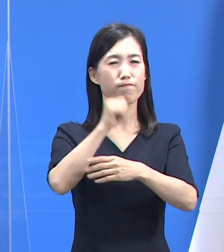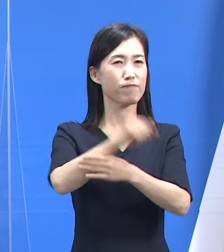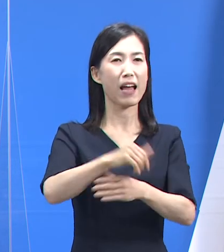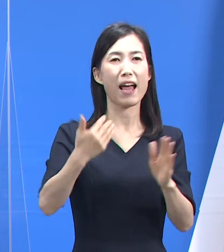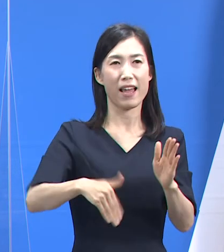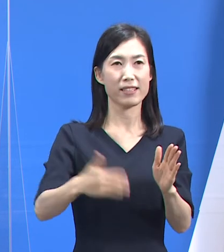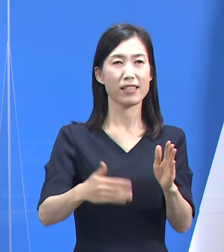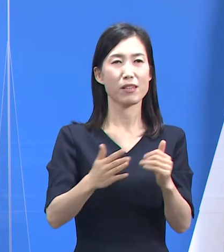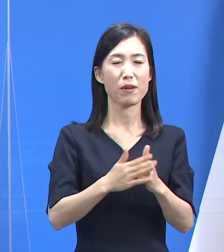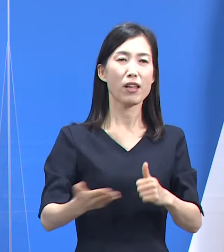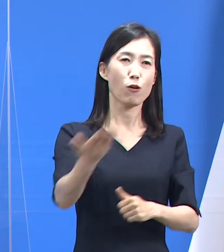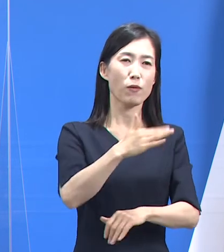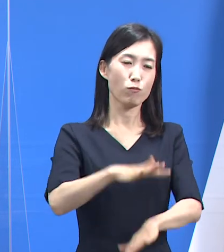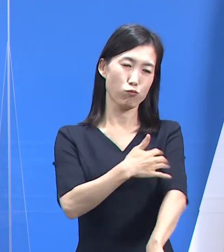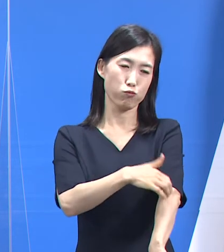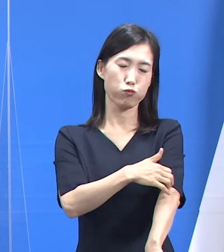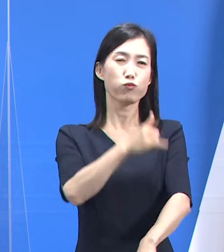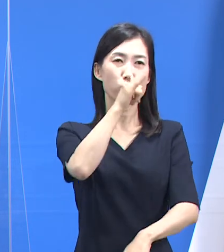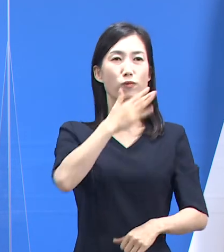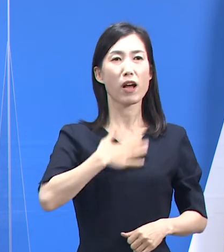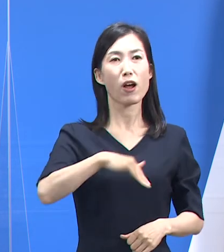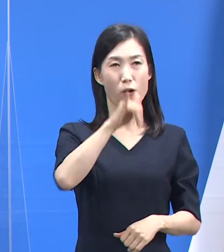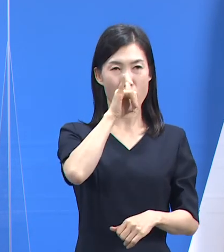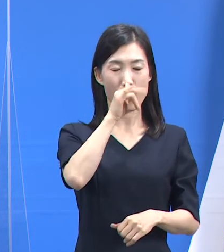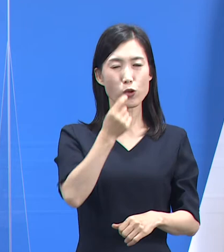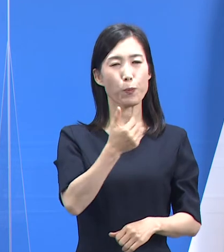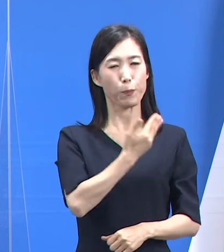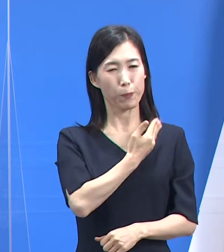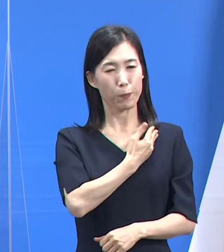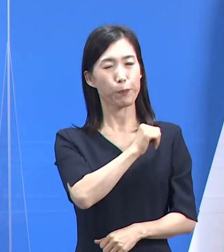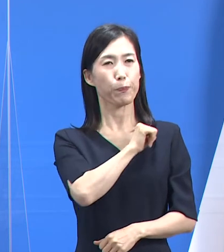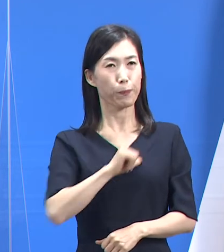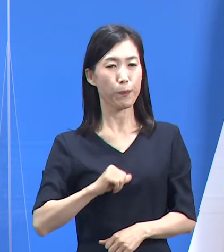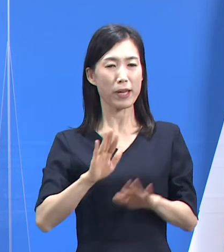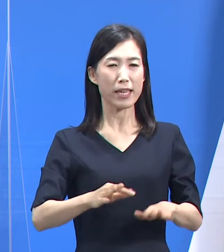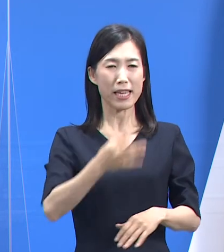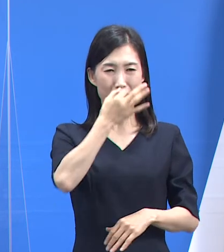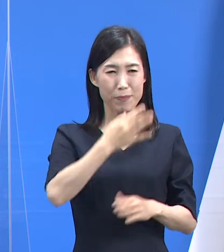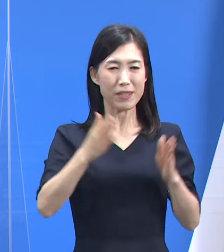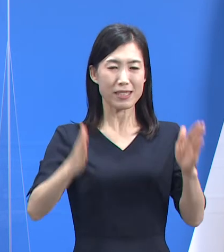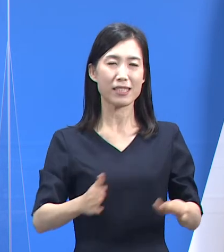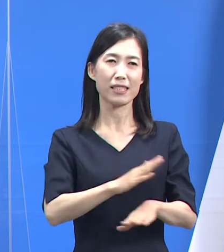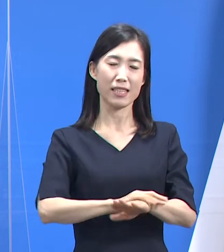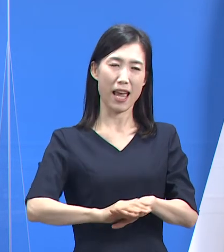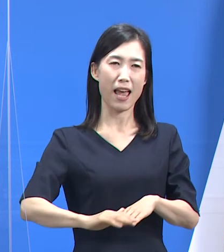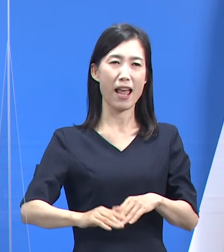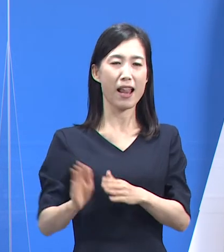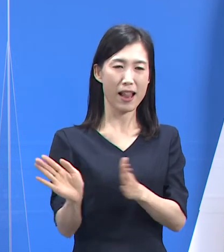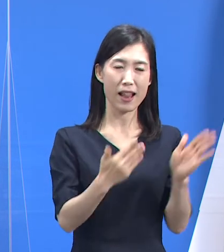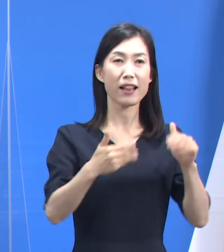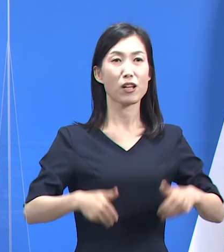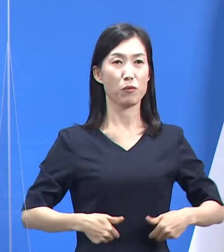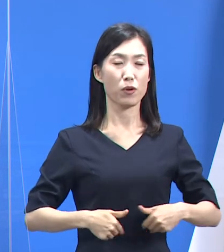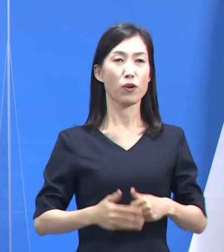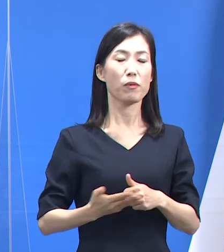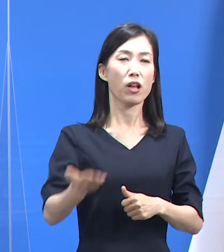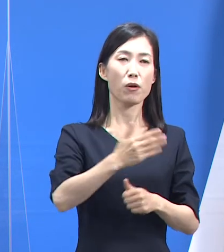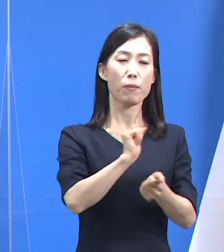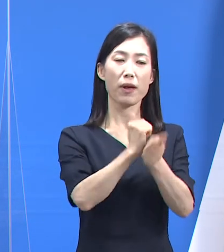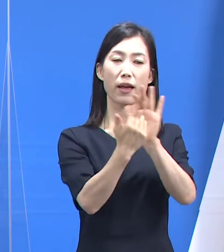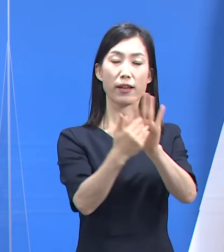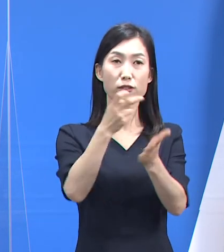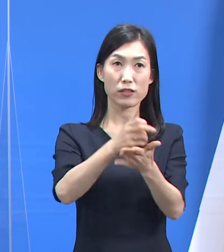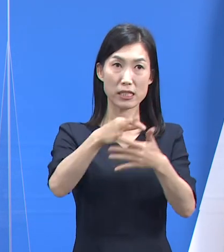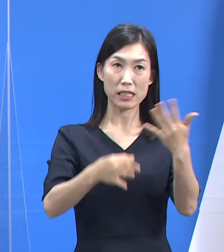공동체성을 발휘하여 이 시기를 잘 넘겨야 합니다. 정부와 지자체의 방역수칙을 철저히 준수해